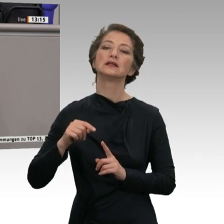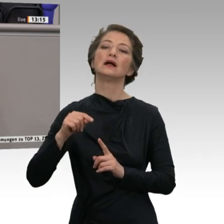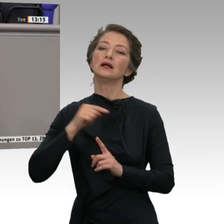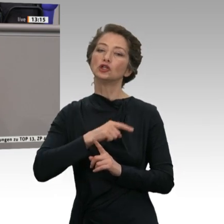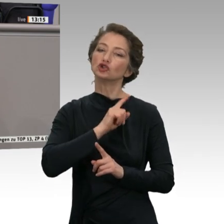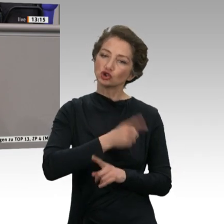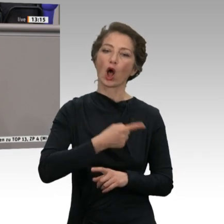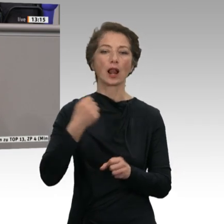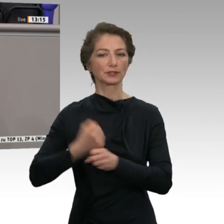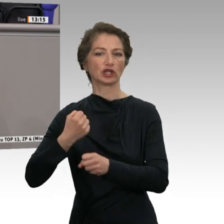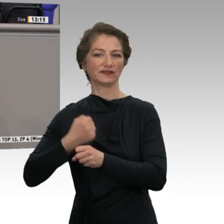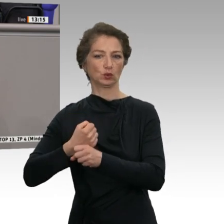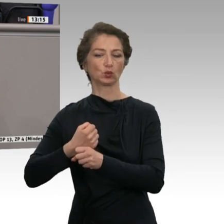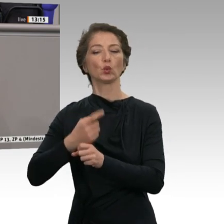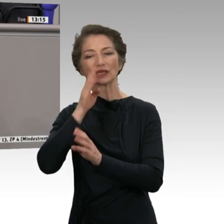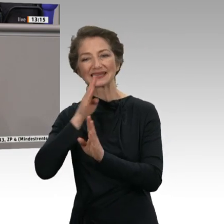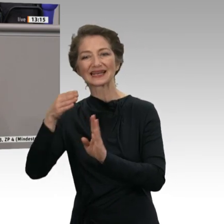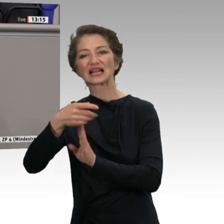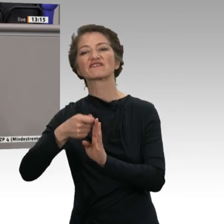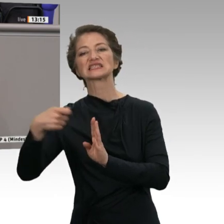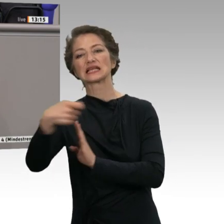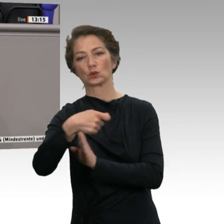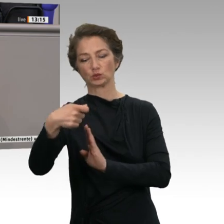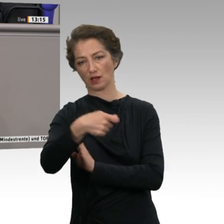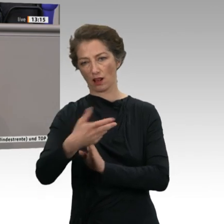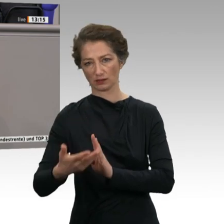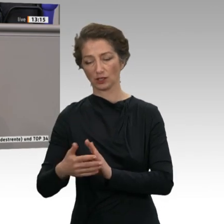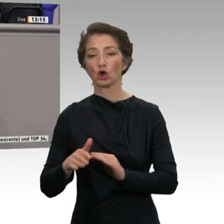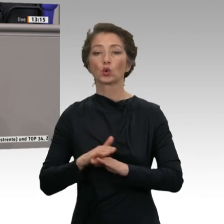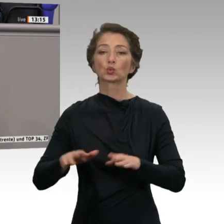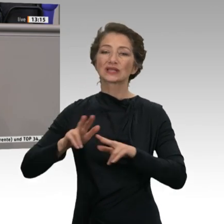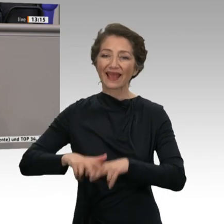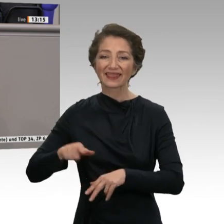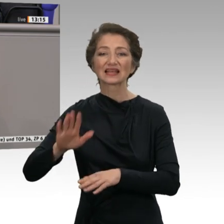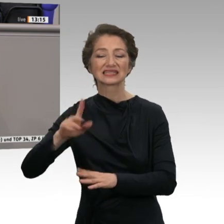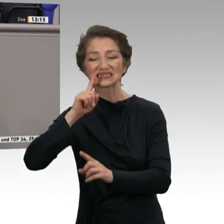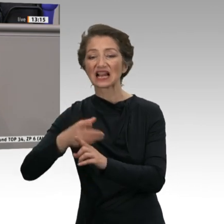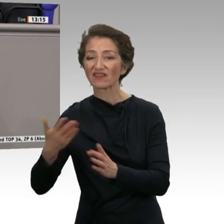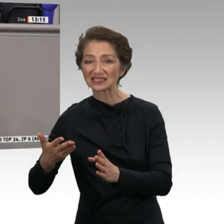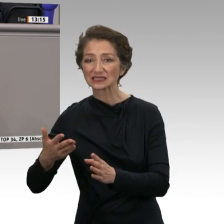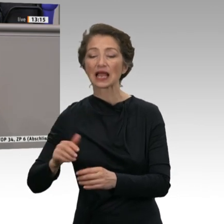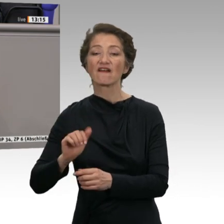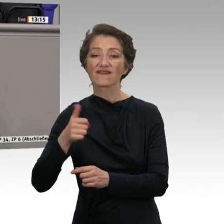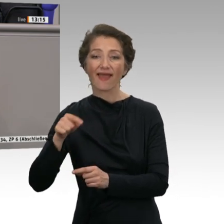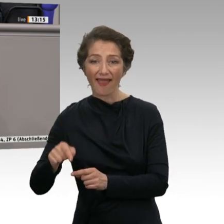in die Rentenversicherung einzuzahlen. Die Grundrente zielt darauf ab, diejenigen besserzustellen, die trotz eines